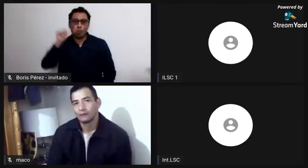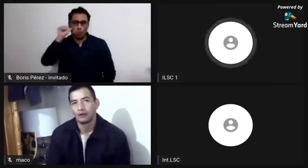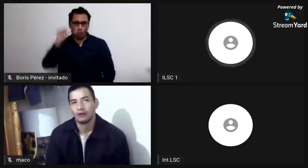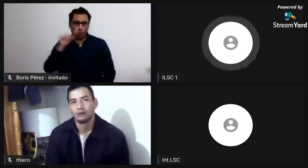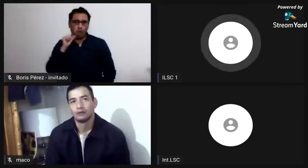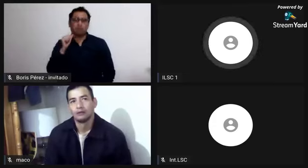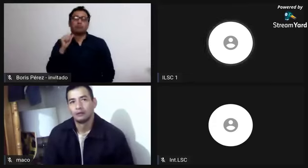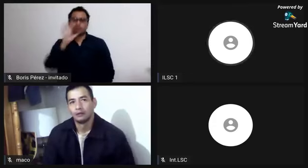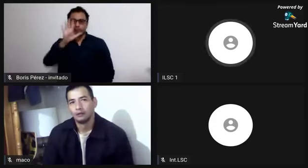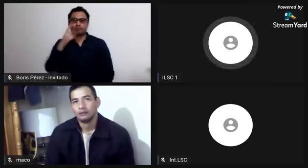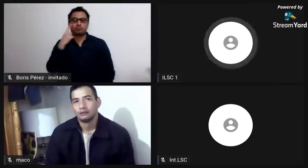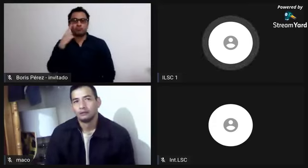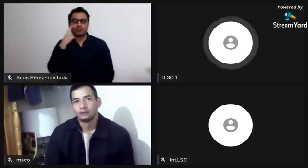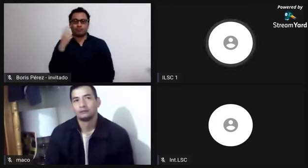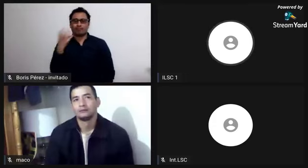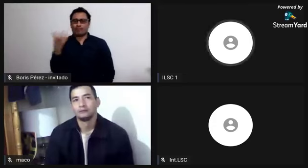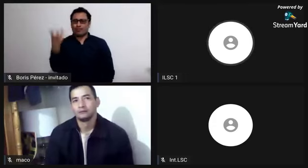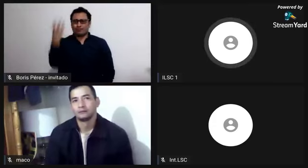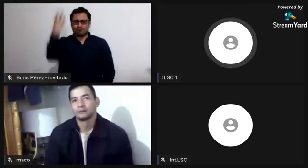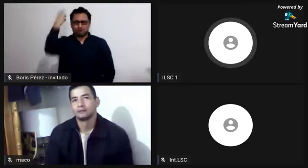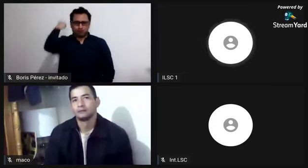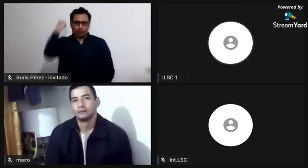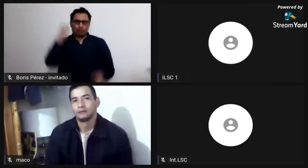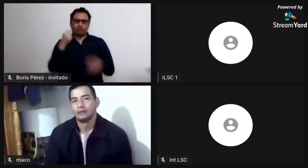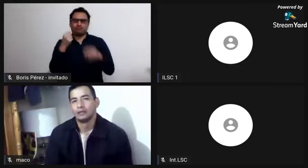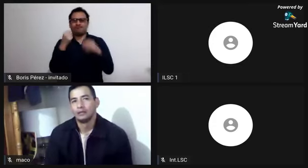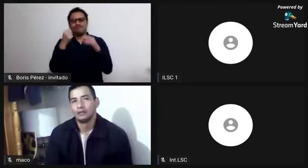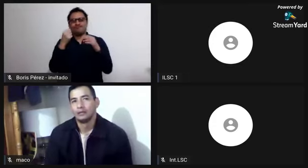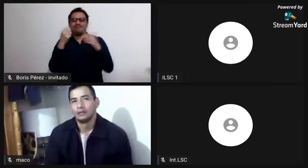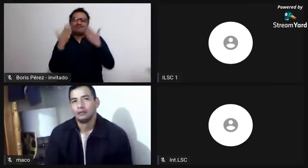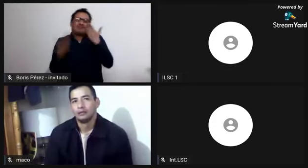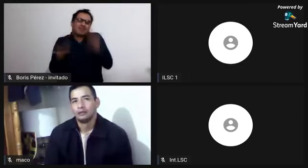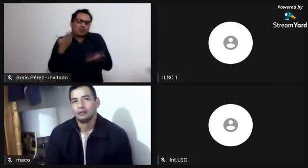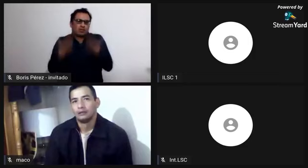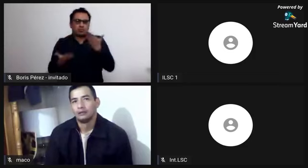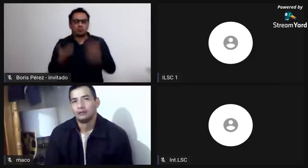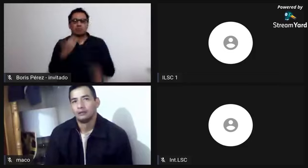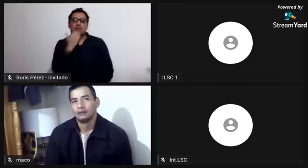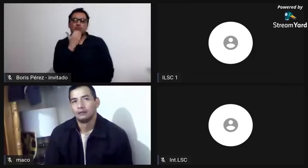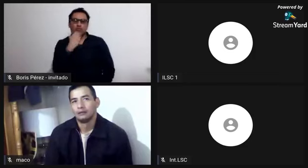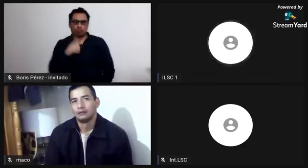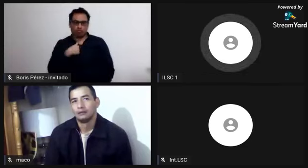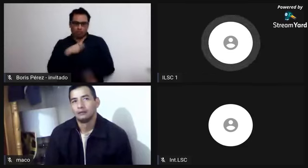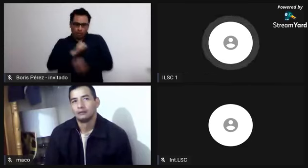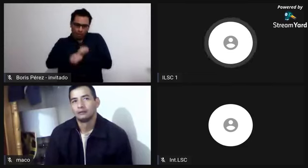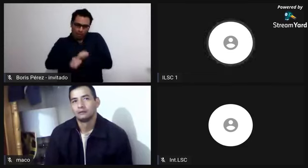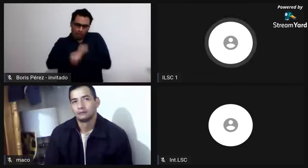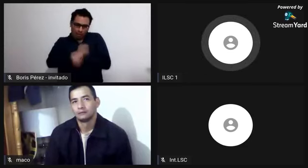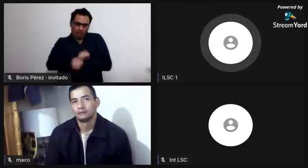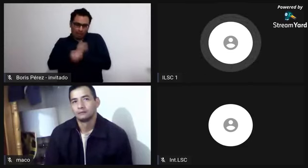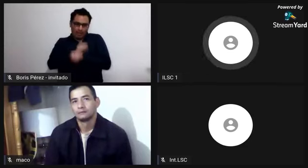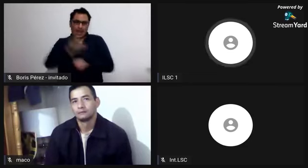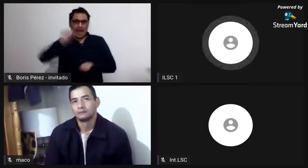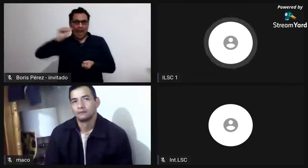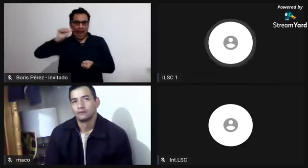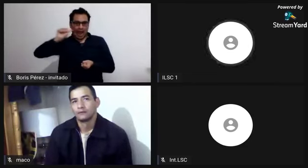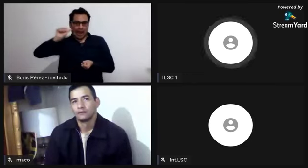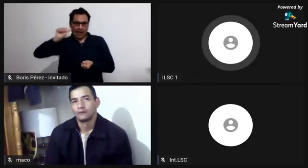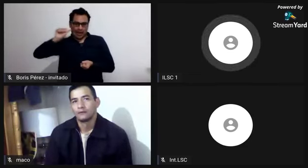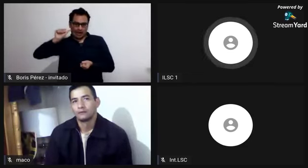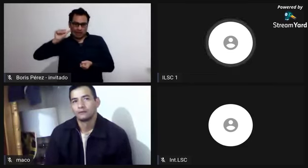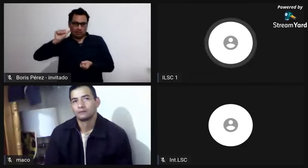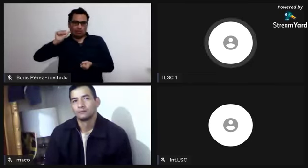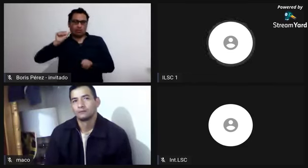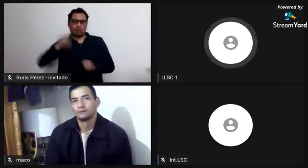Así es, muy bien, Marcos. Así es, Respecto a lo que mencionabas de las